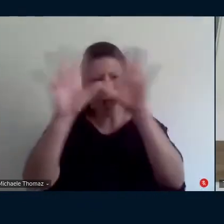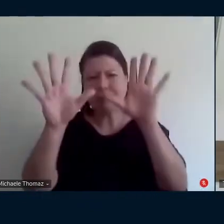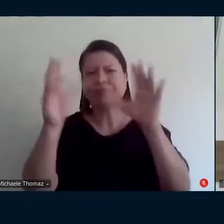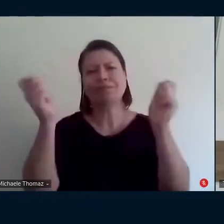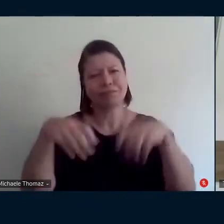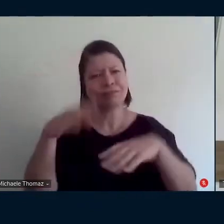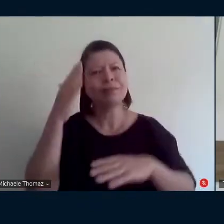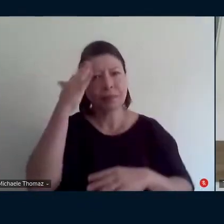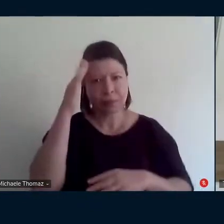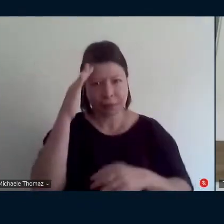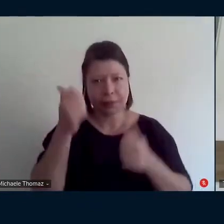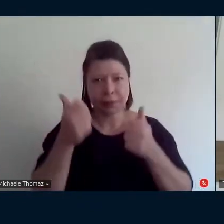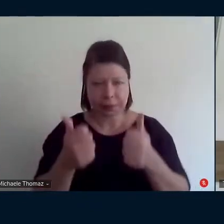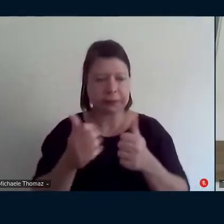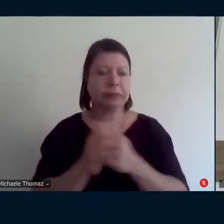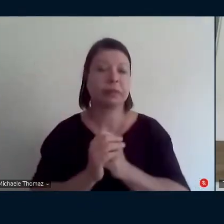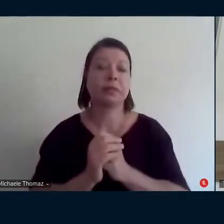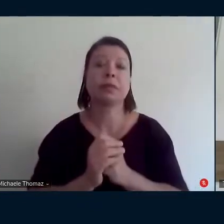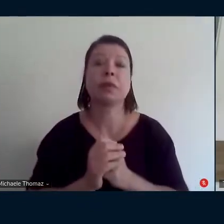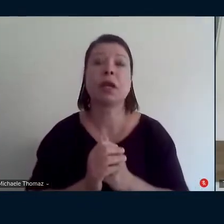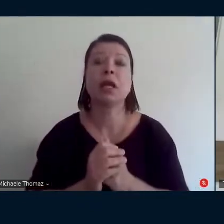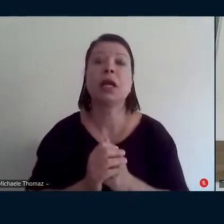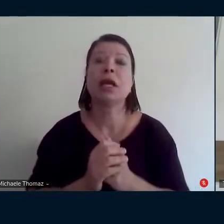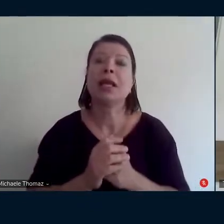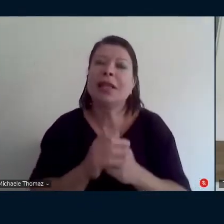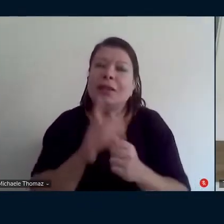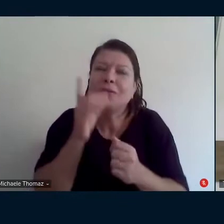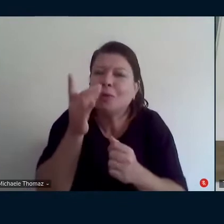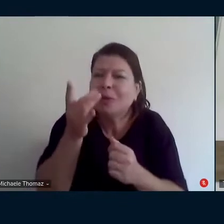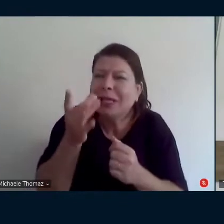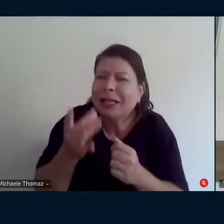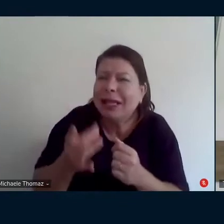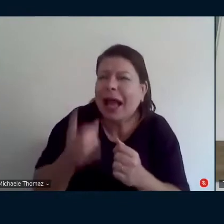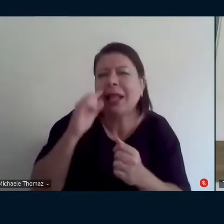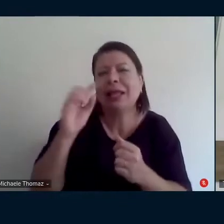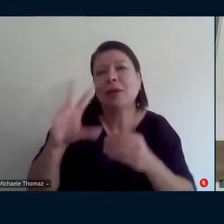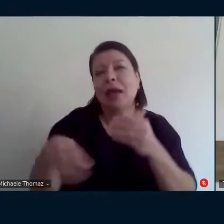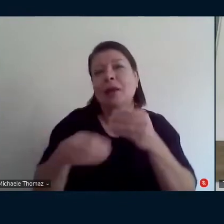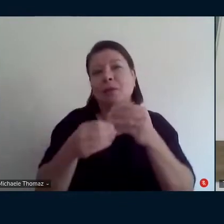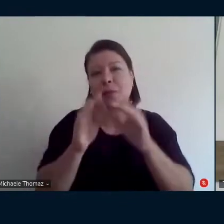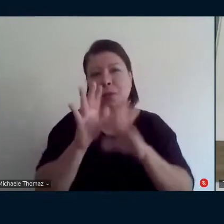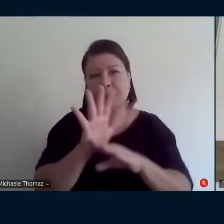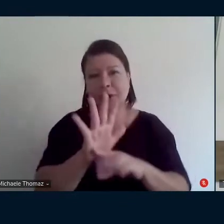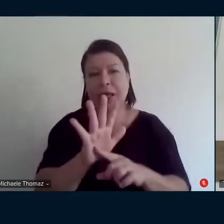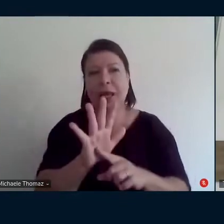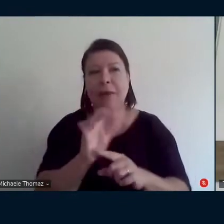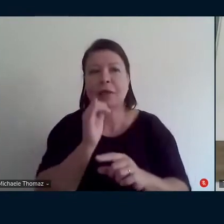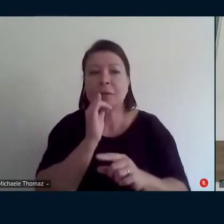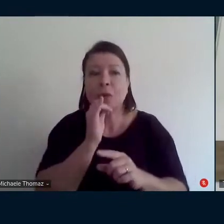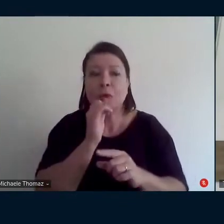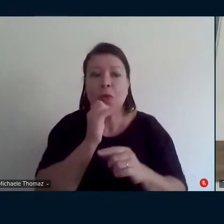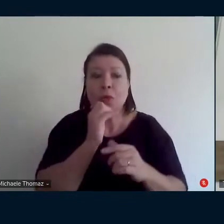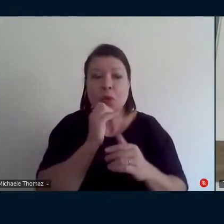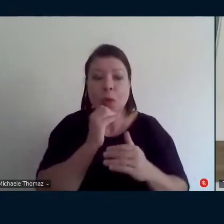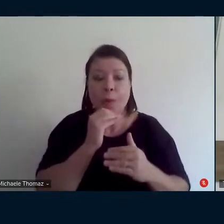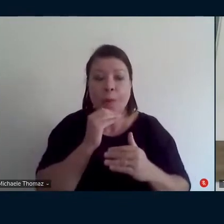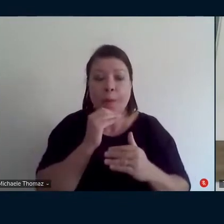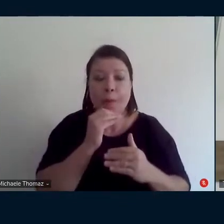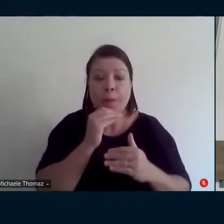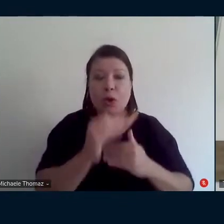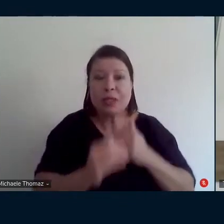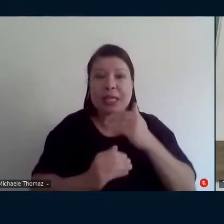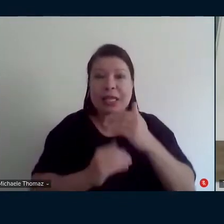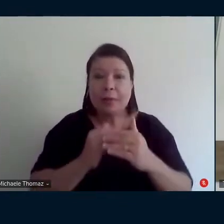aqui só eu acho que um detalhezinho é os procedimentos de pesquisa poderiam estar um pouquinho mais claros a gente vai